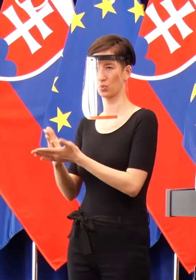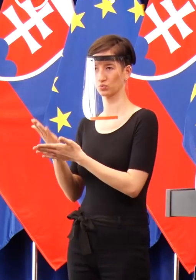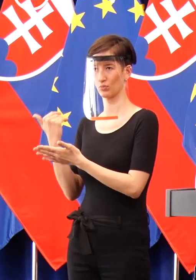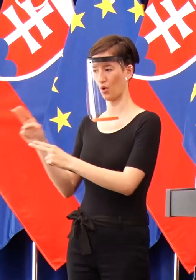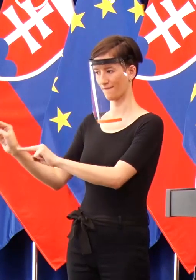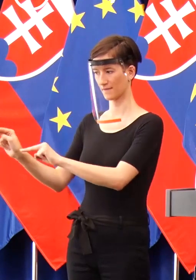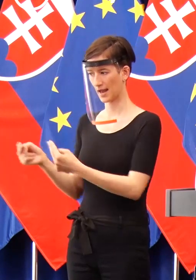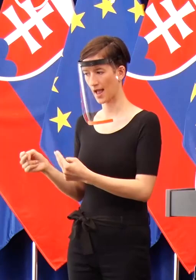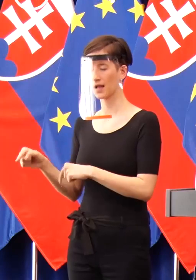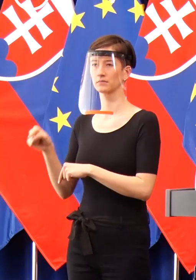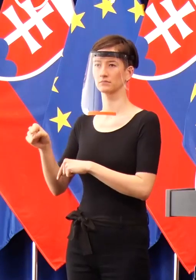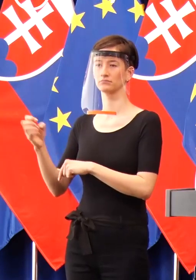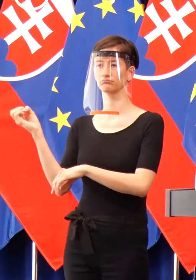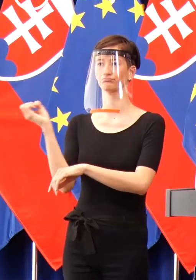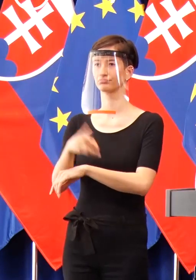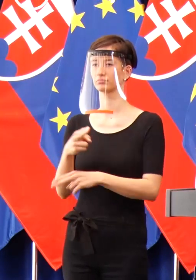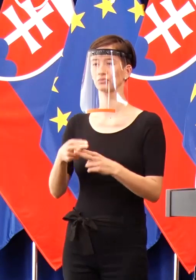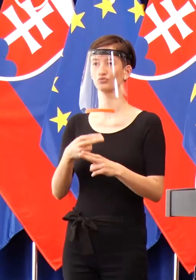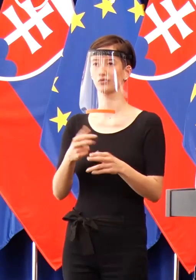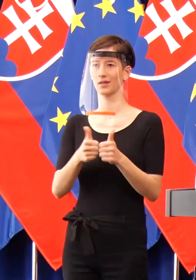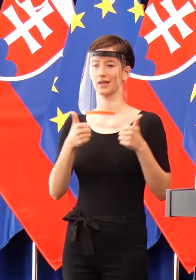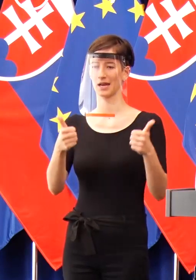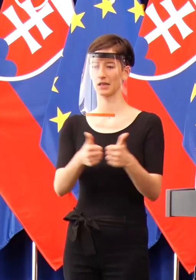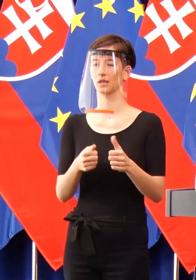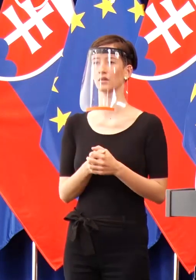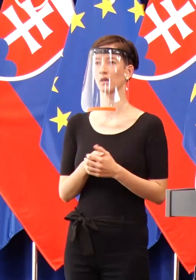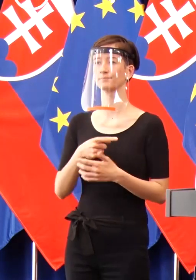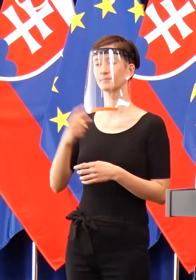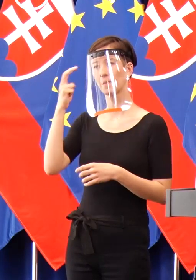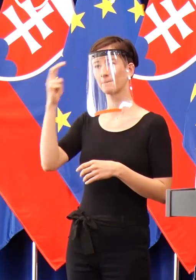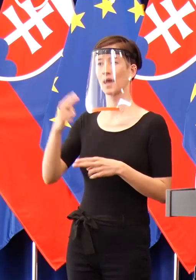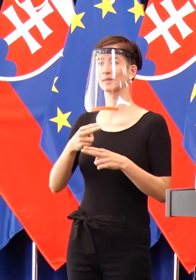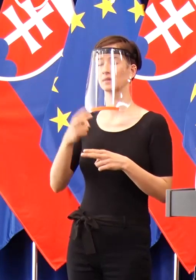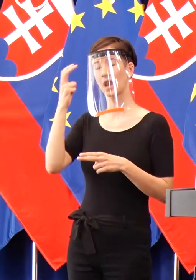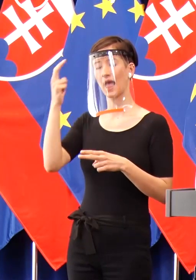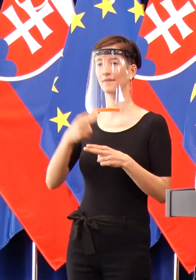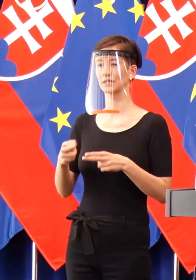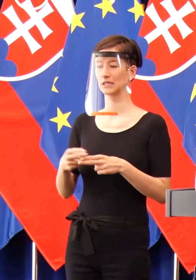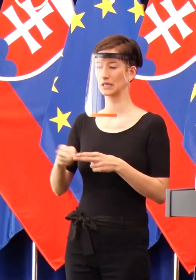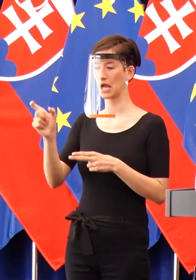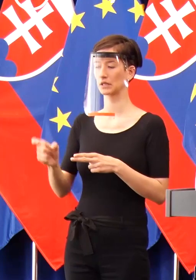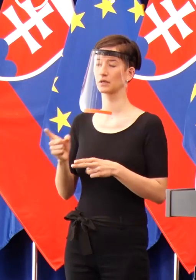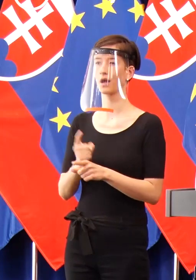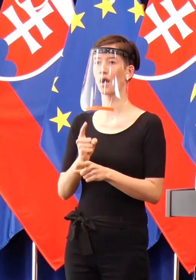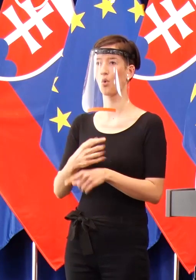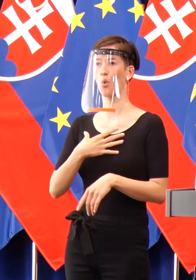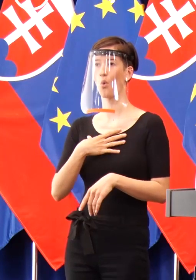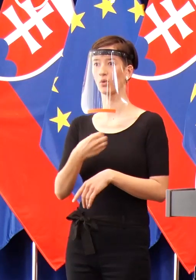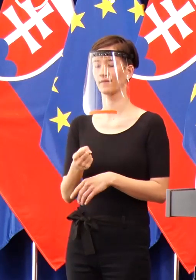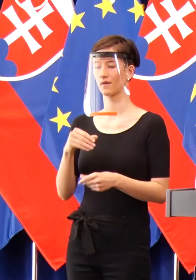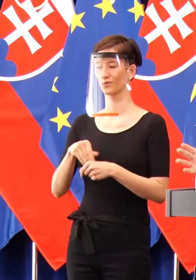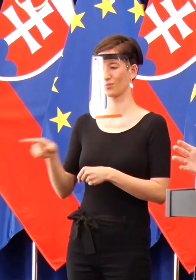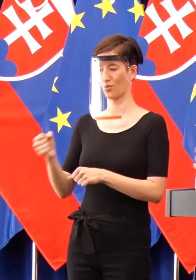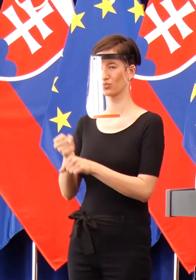Bola to odváha hlavného hygienika, že vydal takýto pokyn, policajti týchto ľudí odchytili na hraniciach,